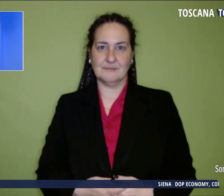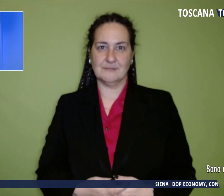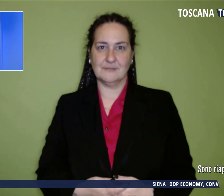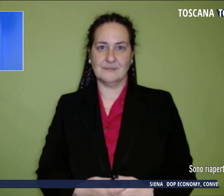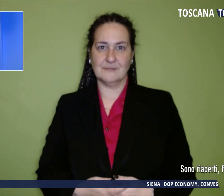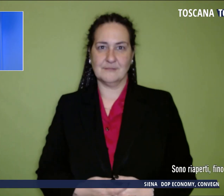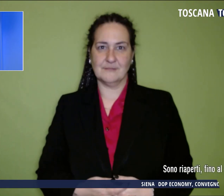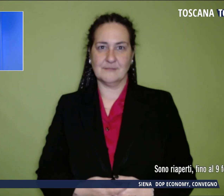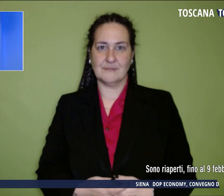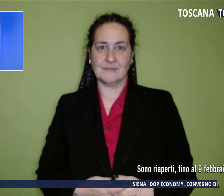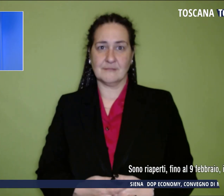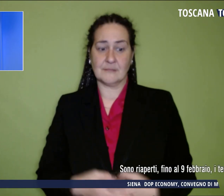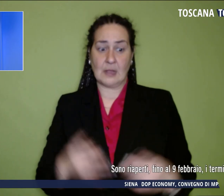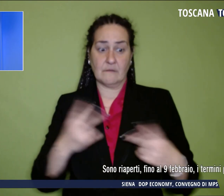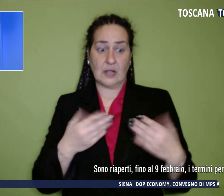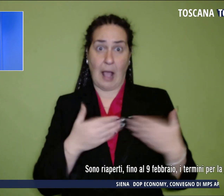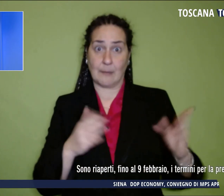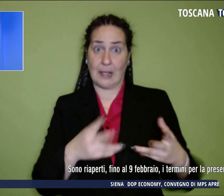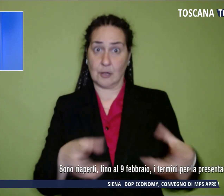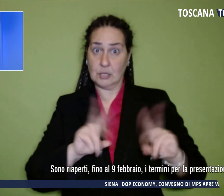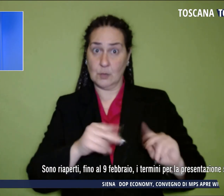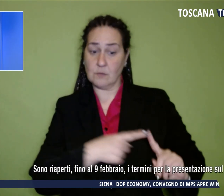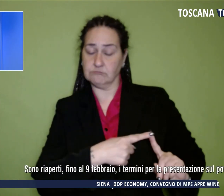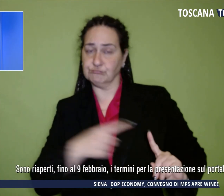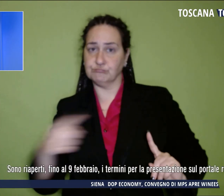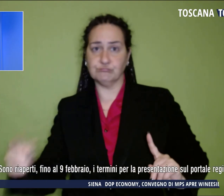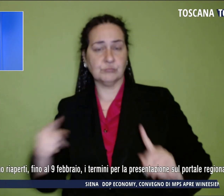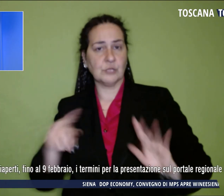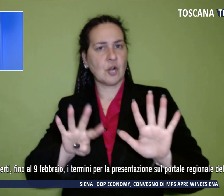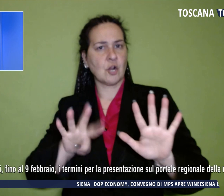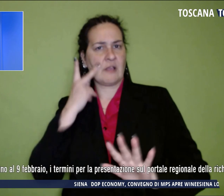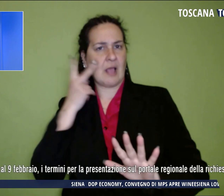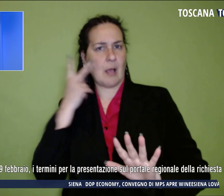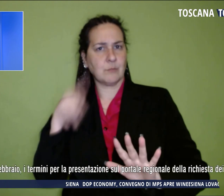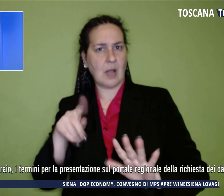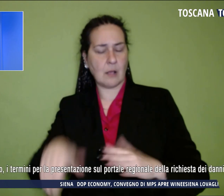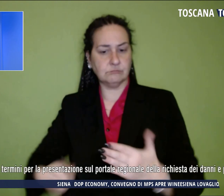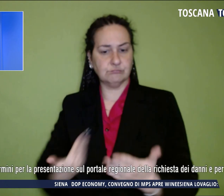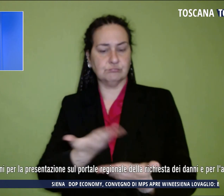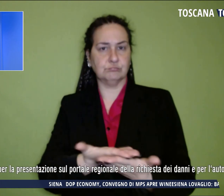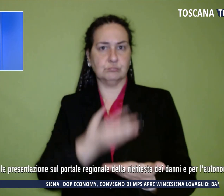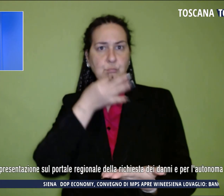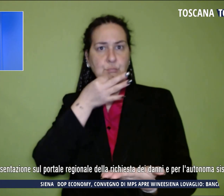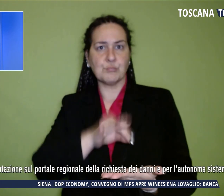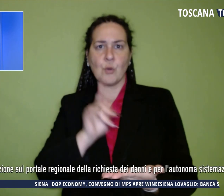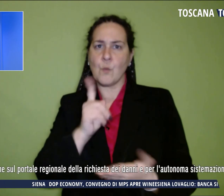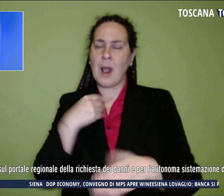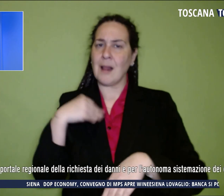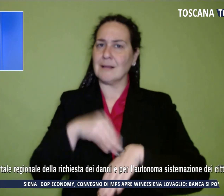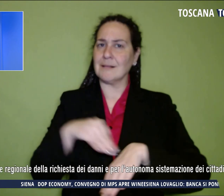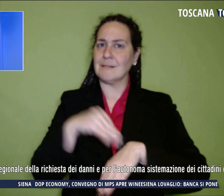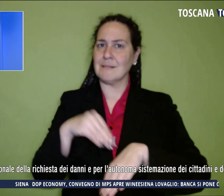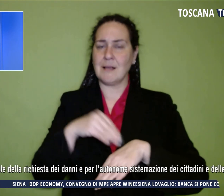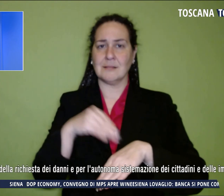Il febbraio i termini per la presentazione sul portale regionale della richiesta dei danni